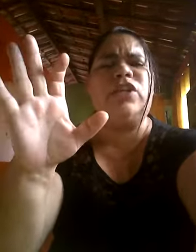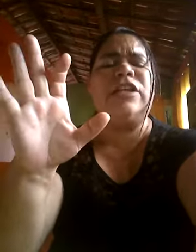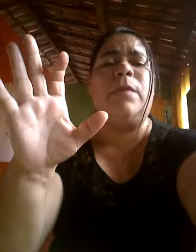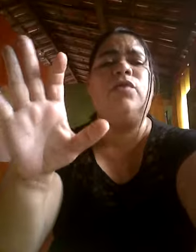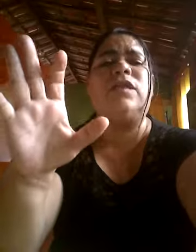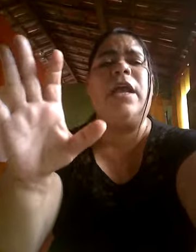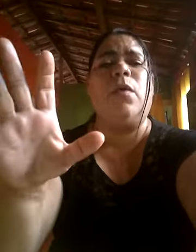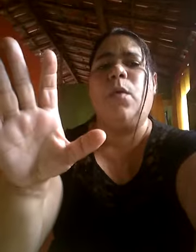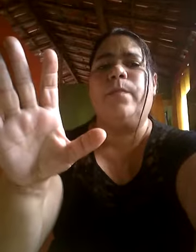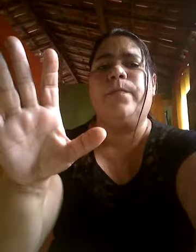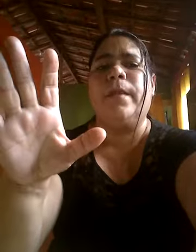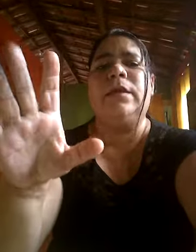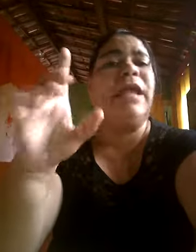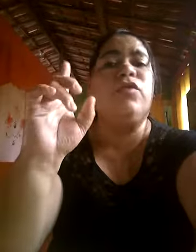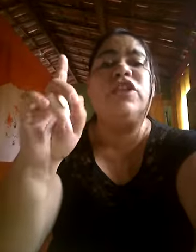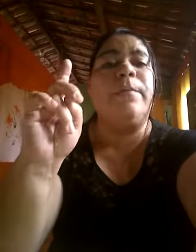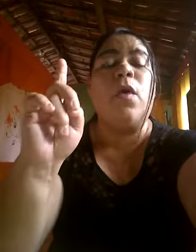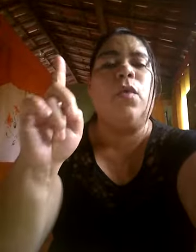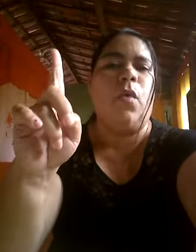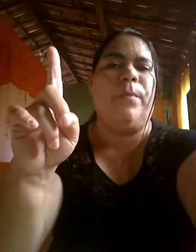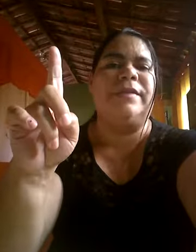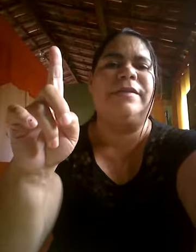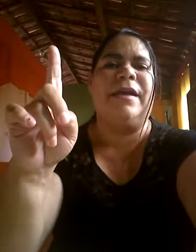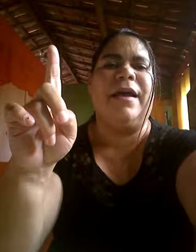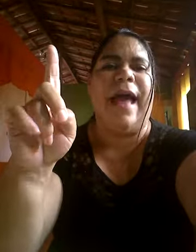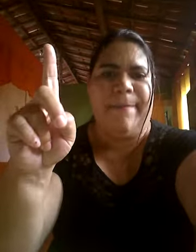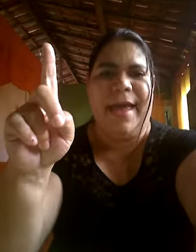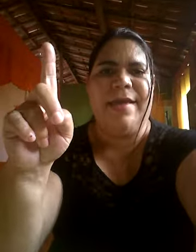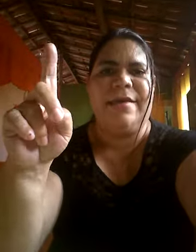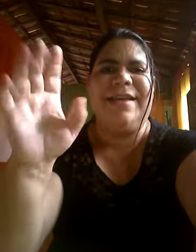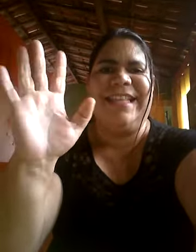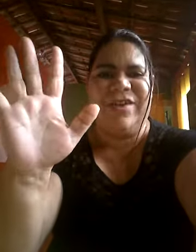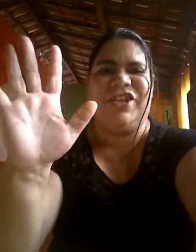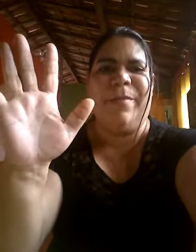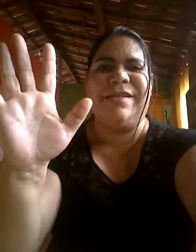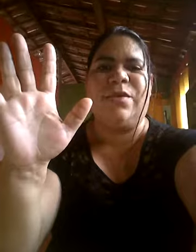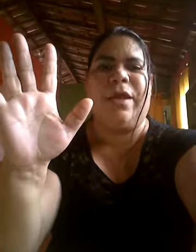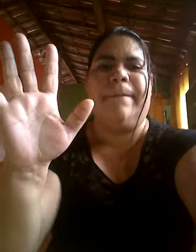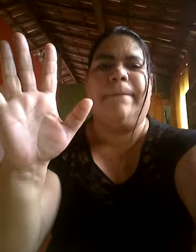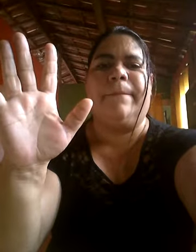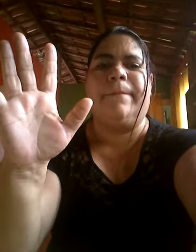nas mãos do Senhor Não te preocupes Amém? Que Deus te abençoe Amém Amém Amém Amém Amém